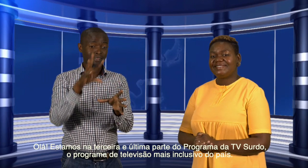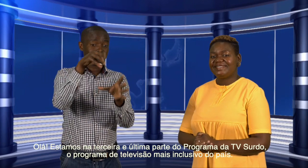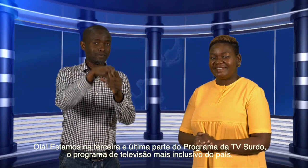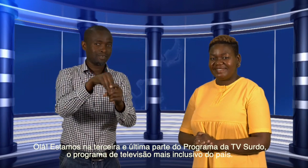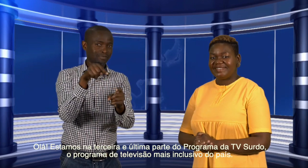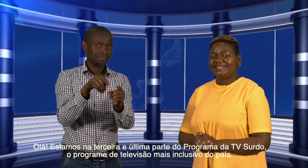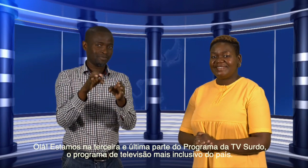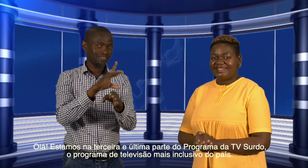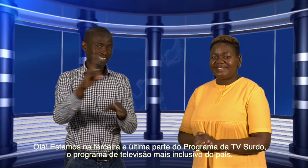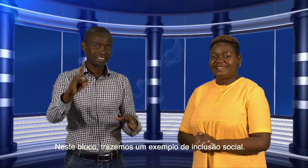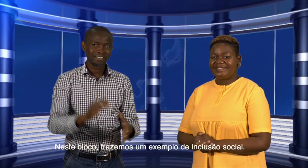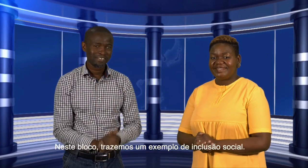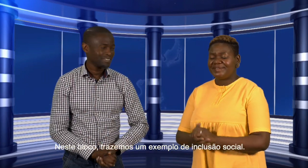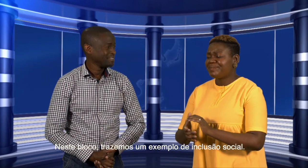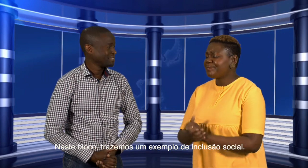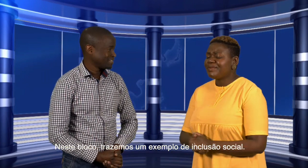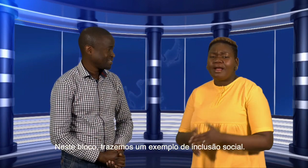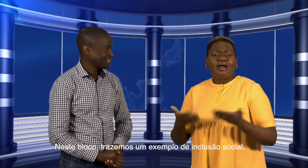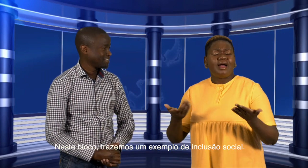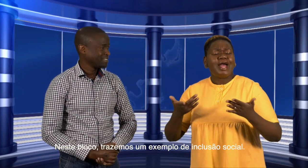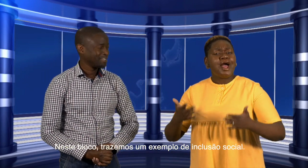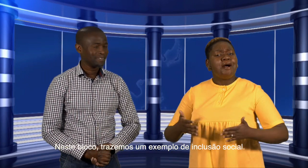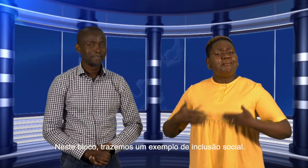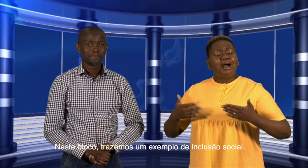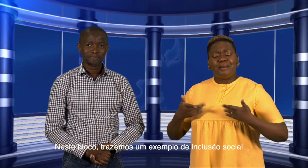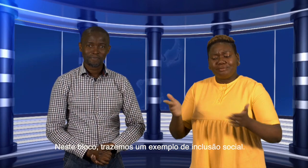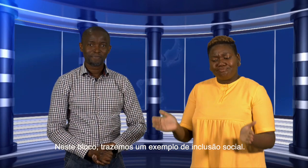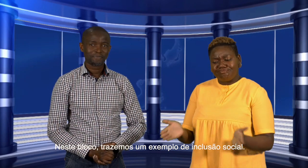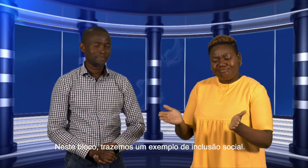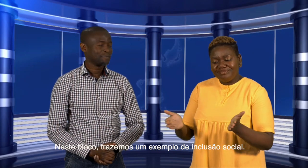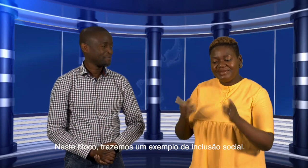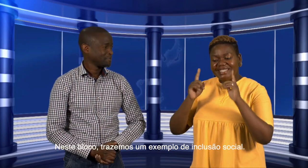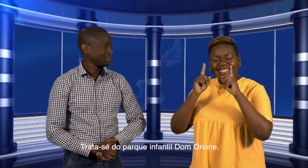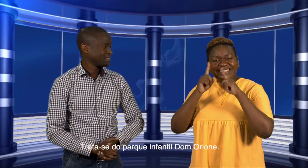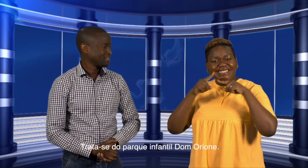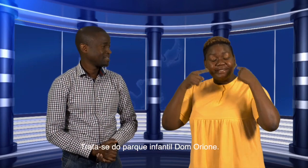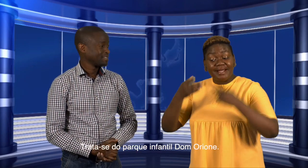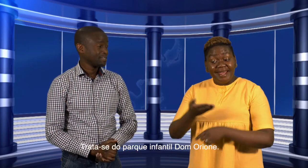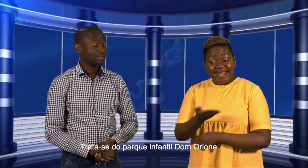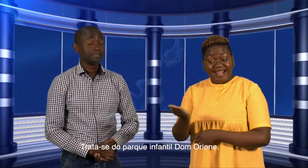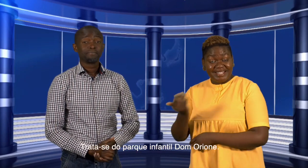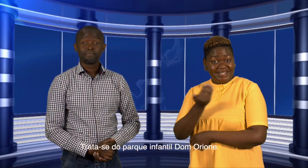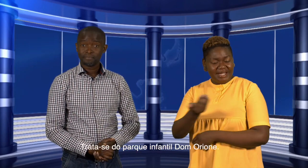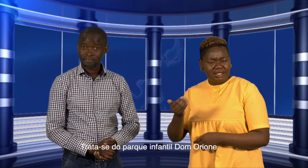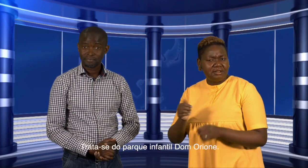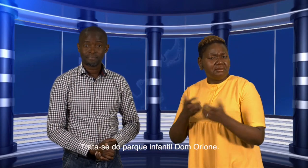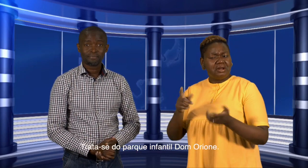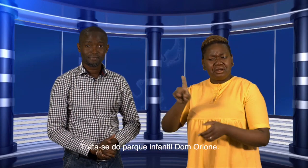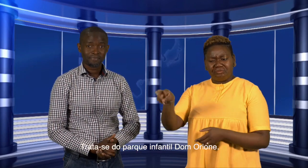inclusivo do país. Neste bloco trazemos um exemplo de inclusão social. Trata-se do Parque Infantil Dom Oriom.